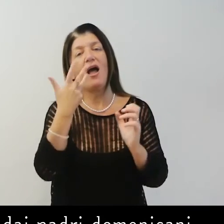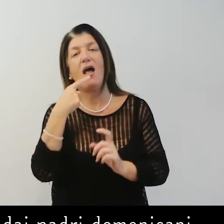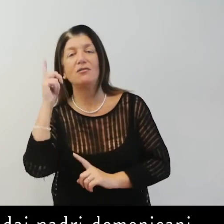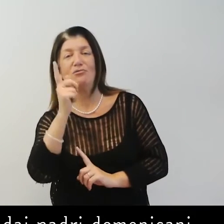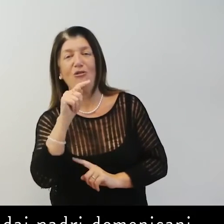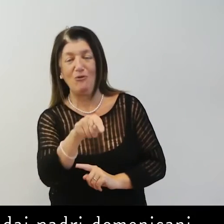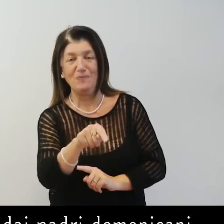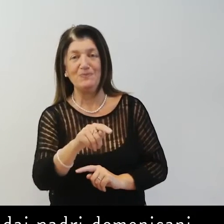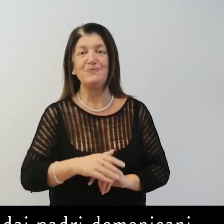del convento